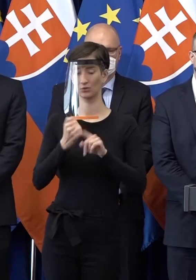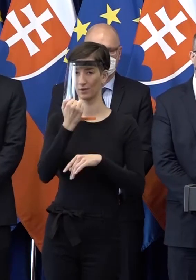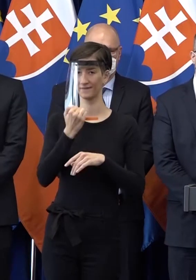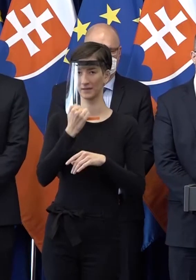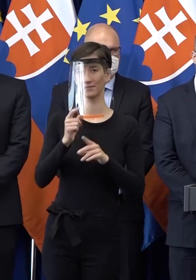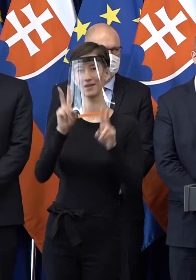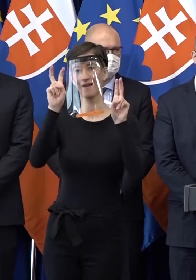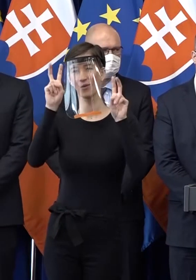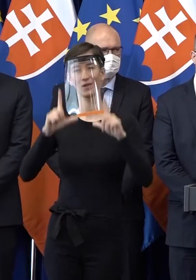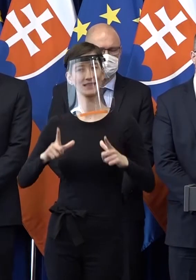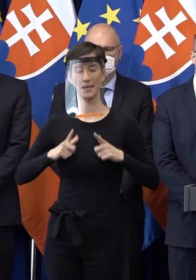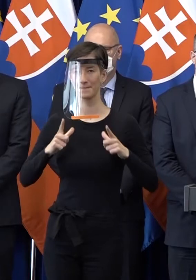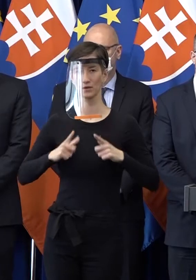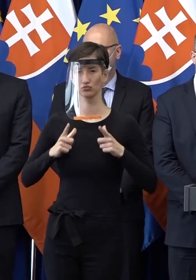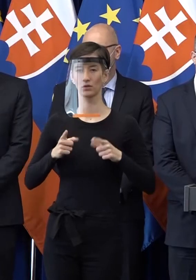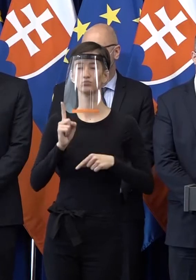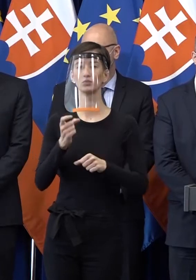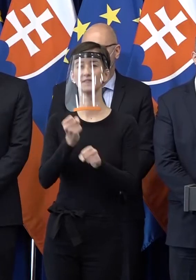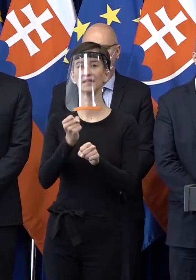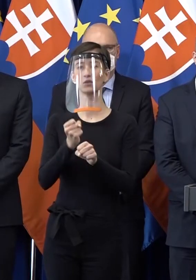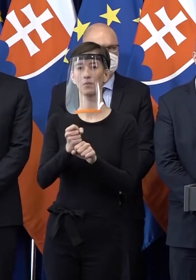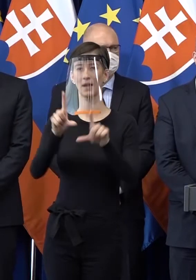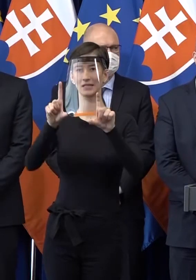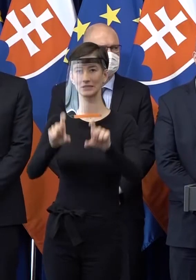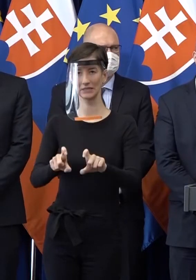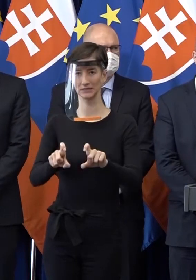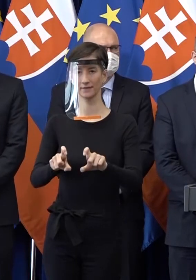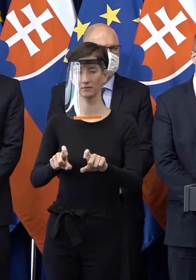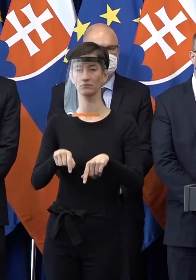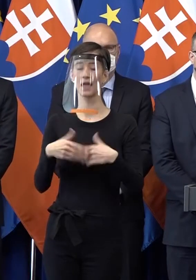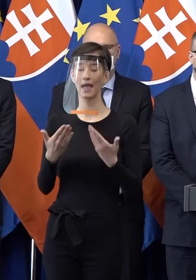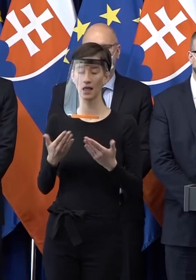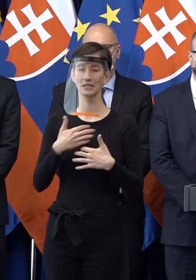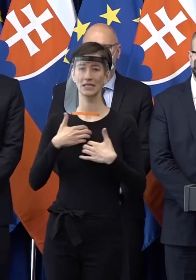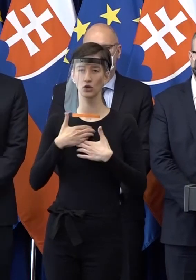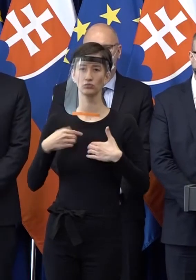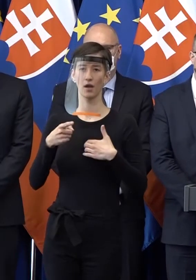jednoducho asi musieť svoju výrobu zastaviť. Ale snažíme sa, aby ich bolo čo najmenej.